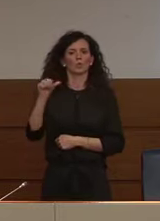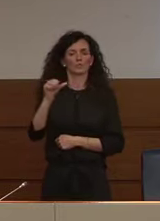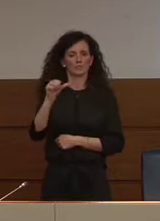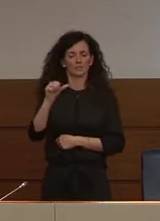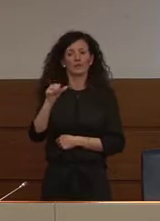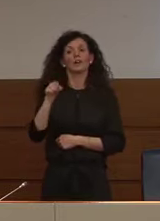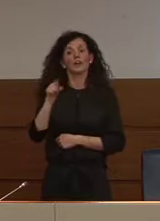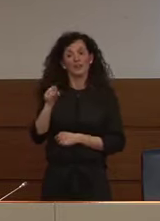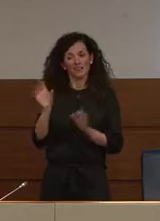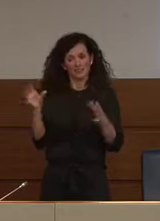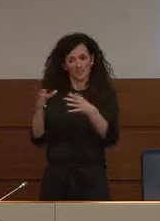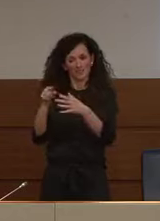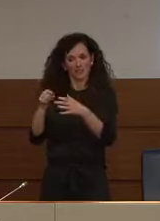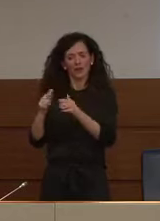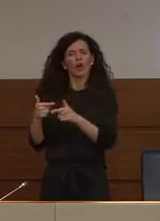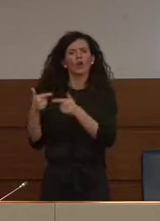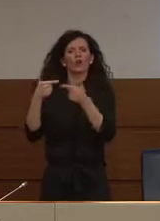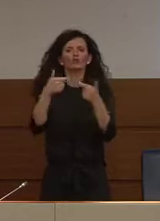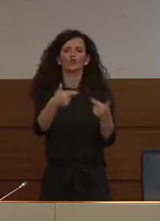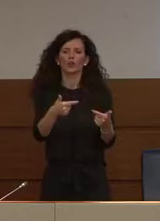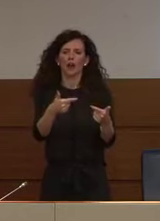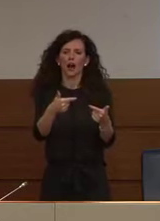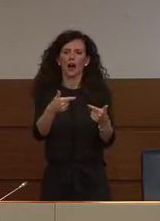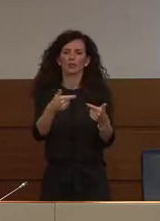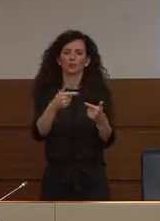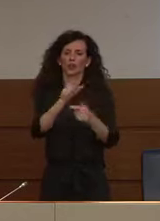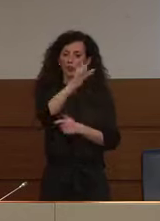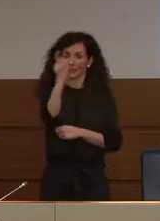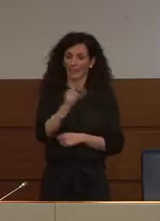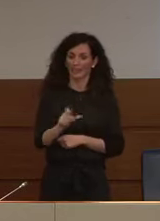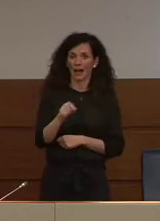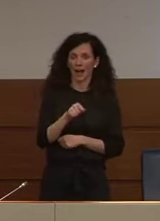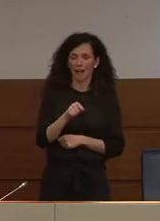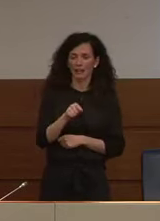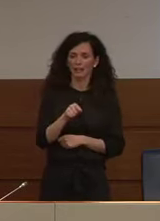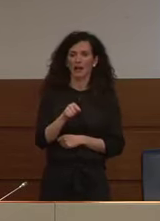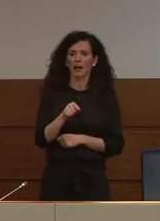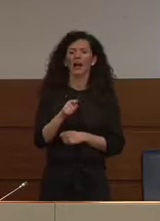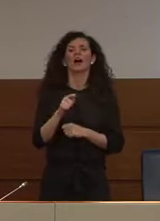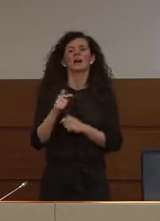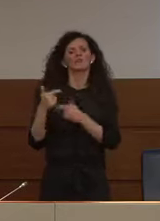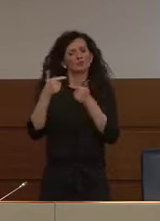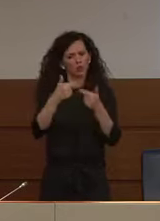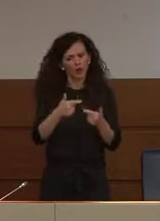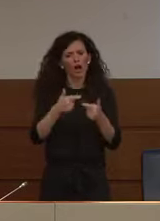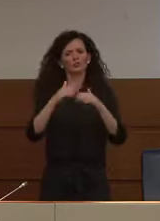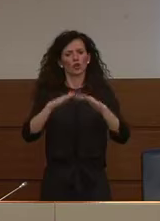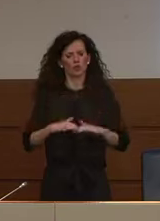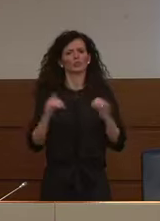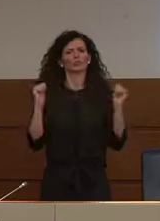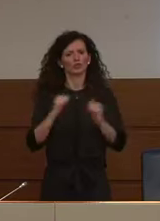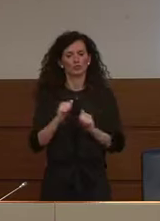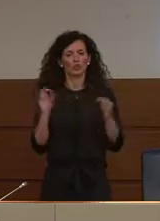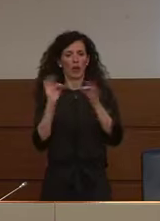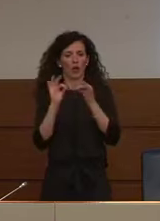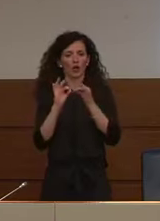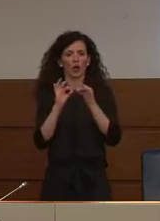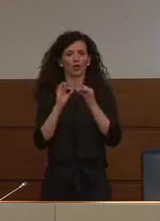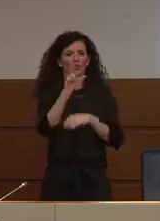donato al nostro Paese e Protezione Civile, in accordo con la Regione Lombardia,